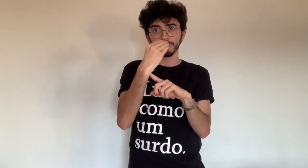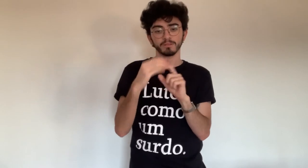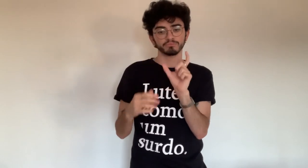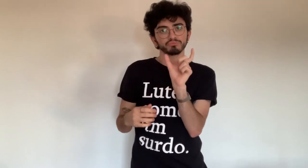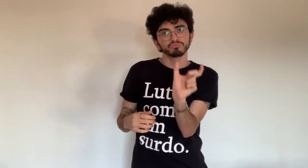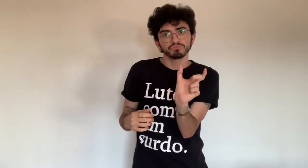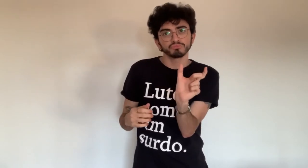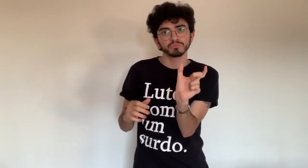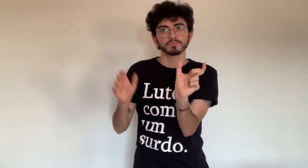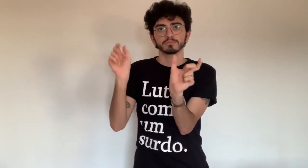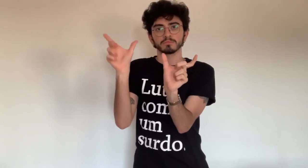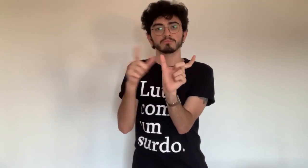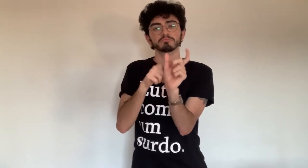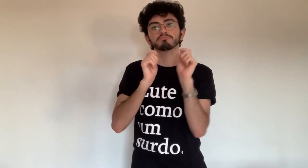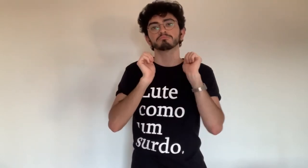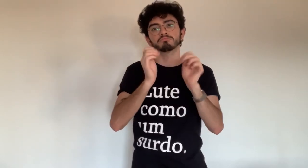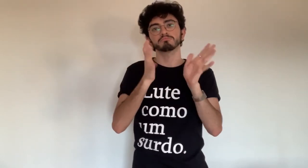é tranquilo beleza?